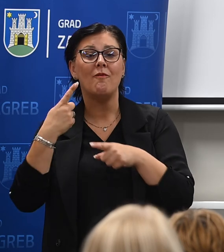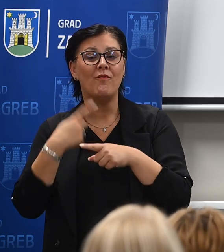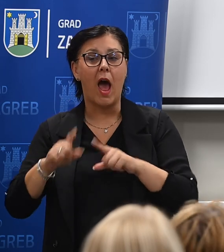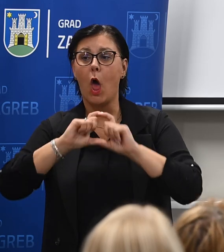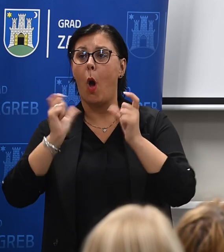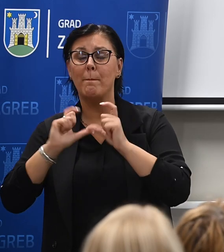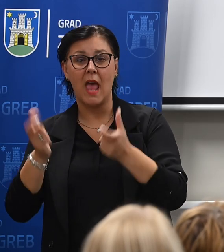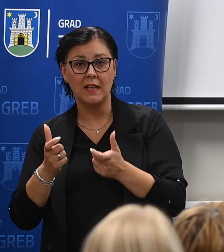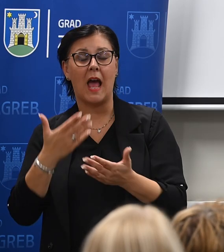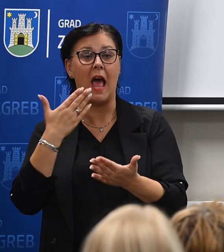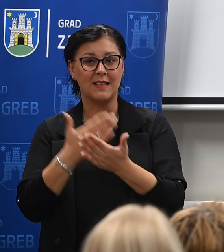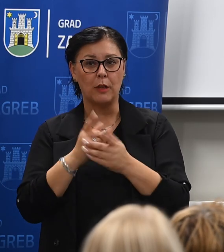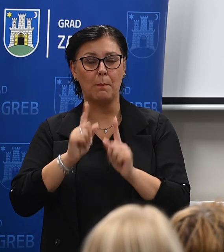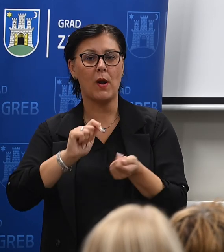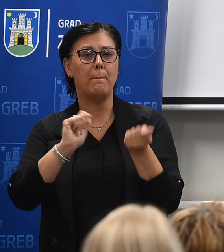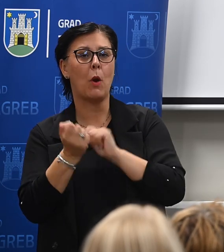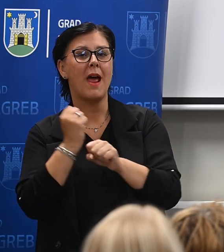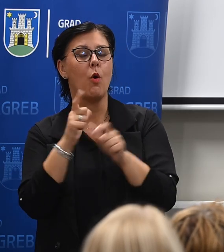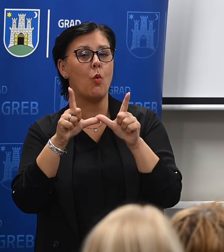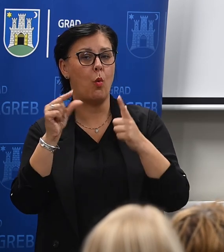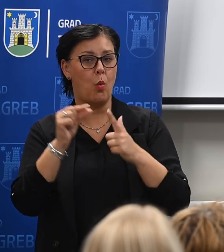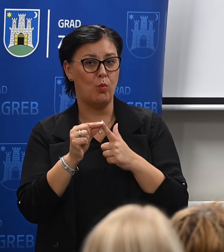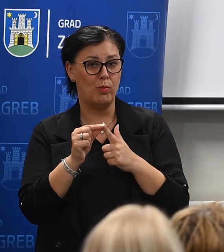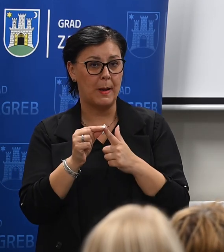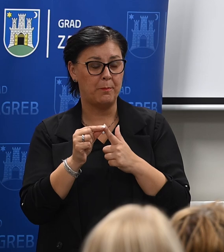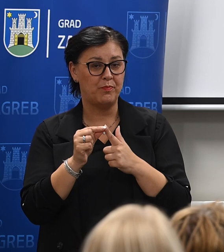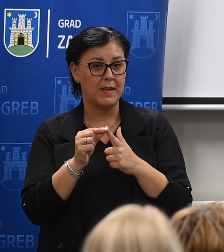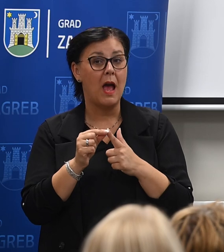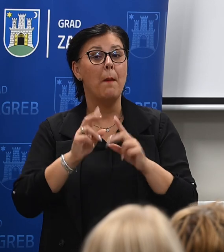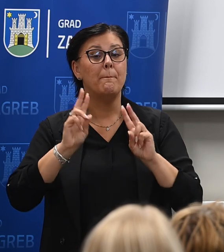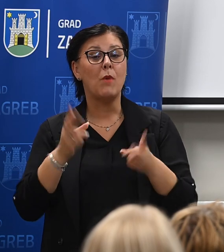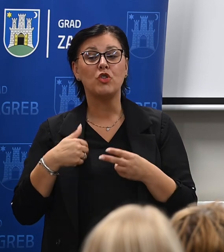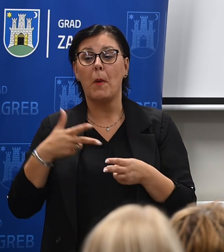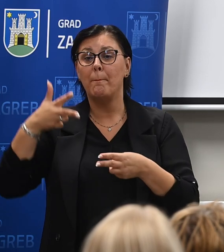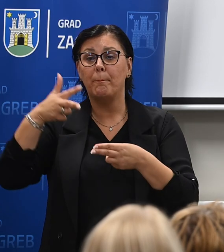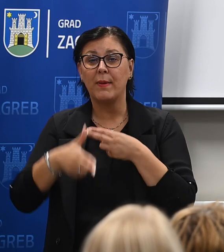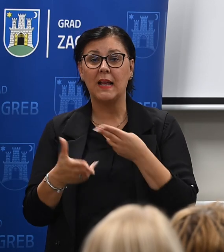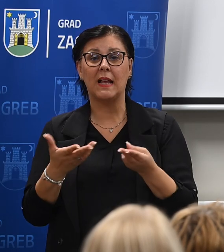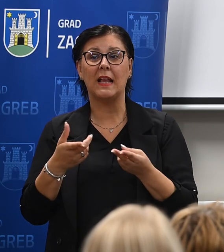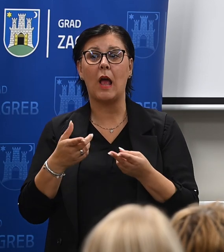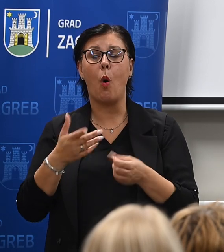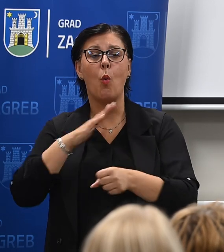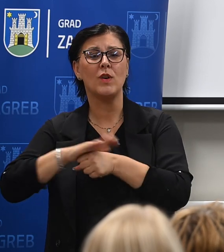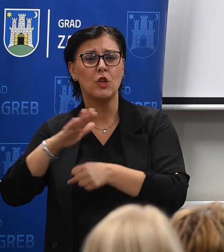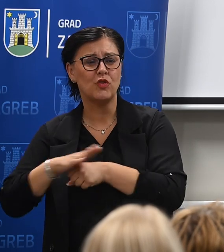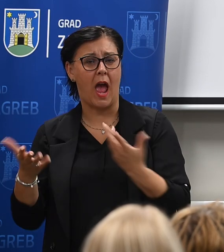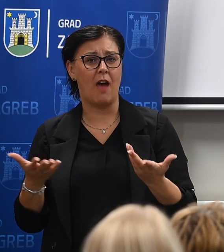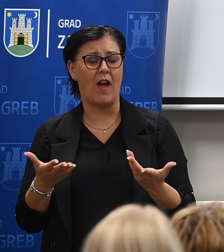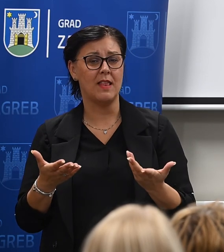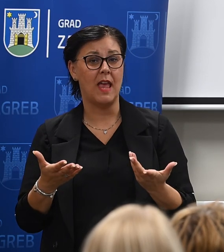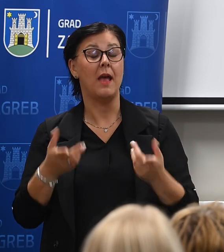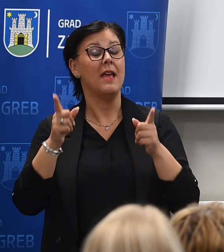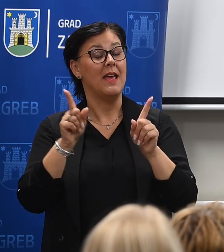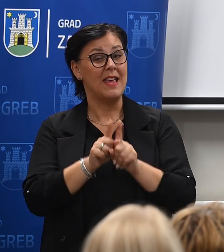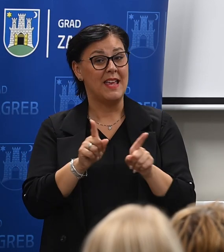infrastrukture i zato mijenjamo gup. Kao prvo da možemo zaustaviti neke totalne urbane devastacije koje su trenutno moguće, s